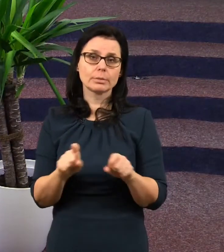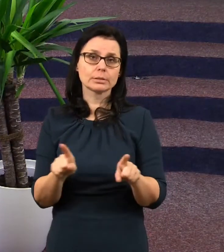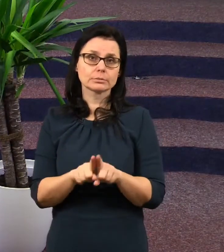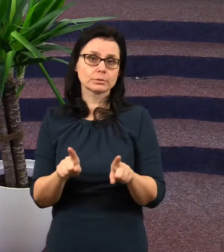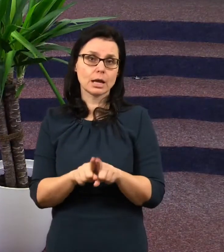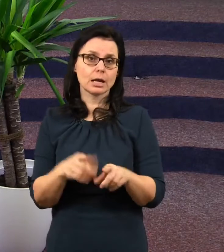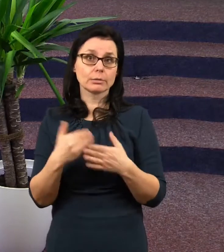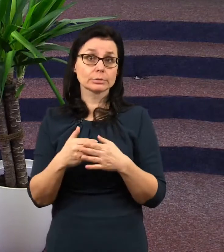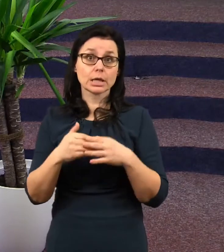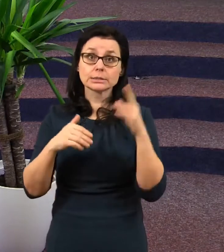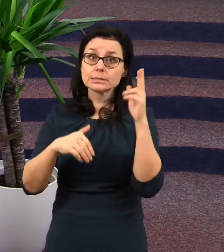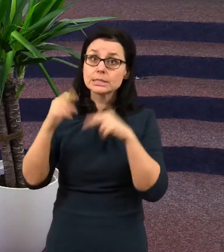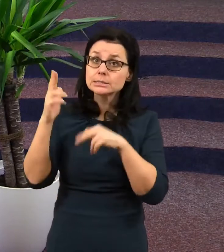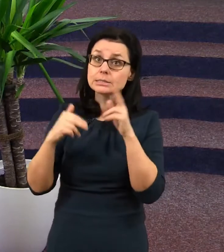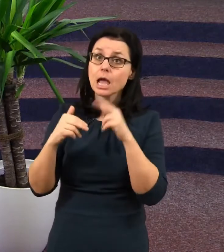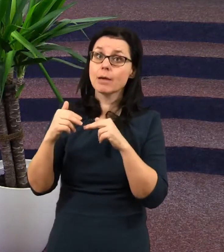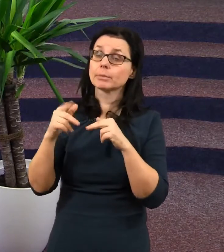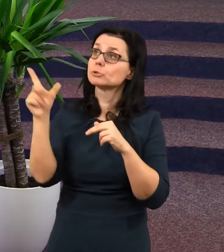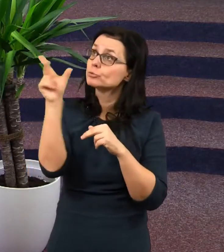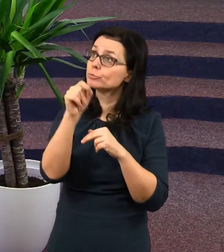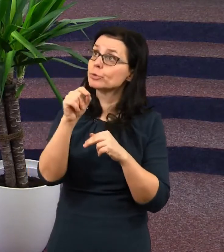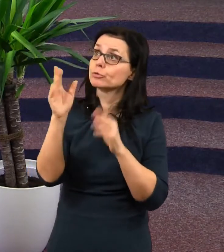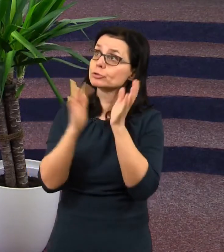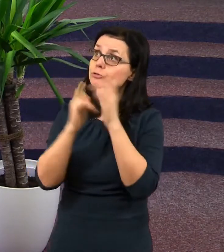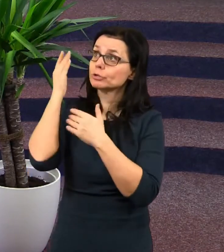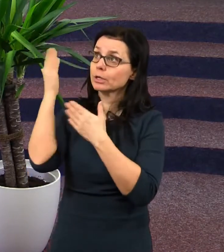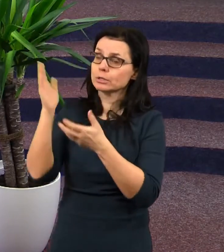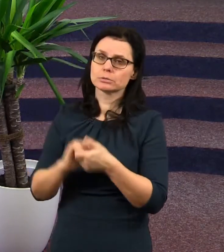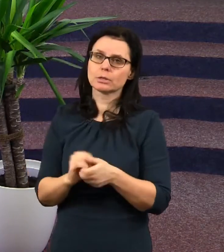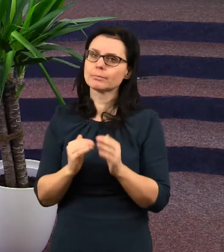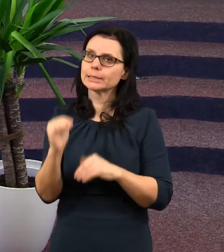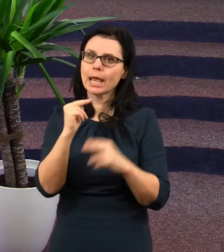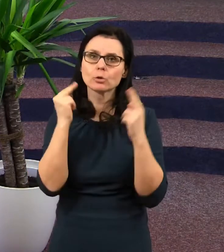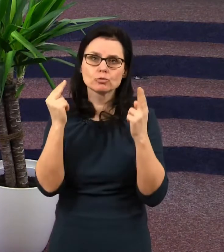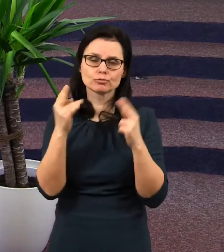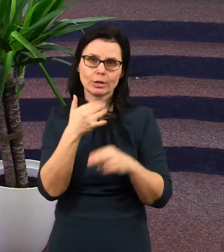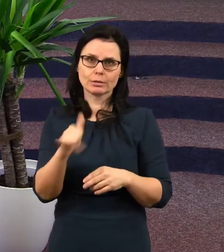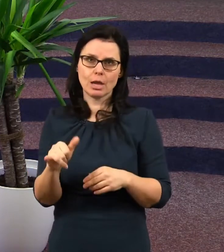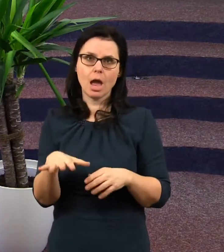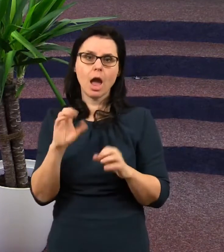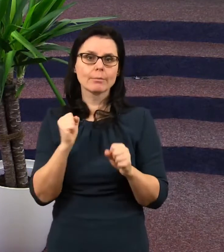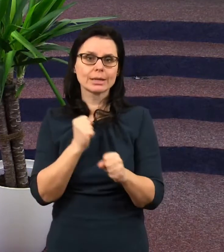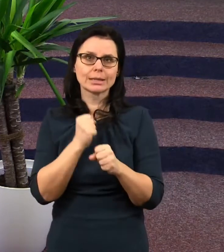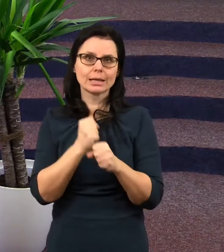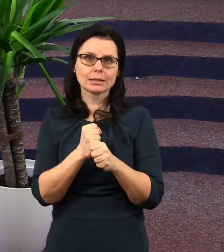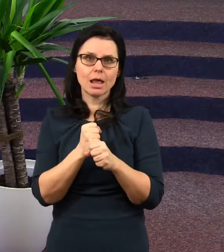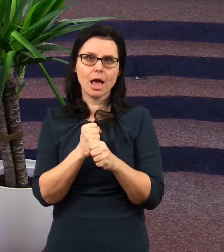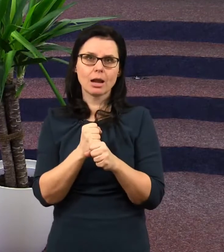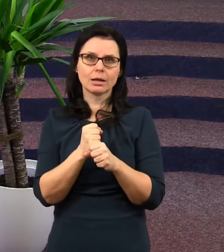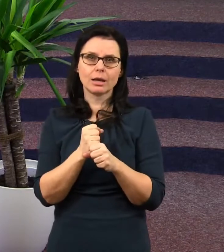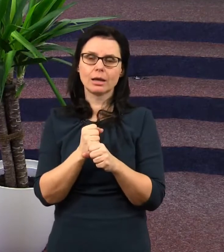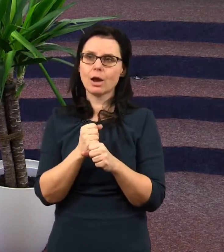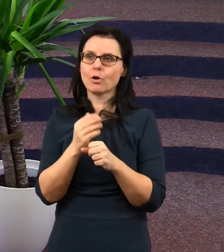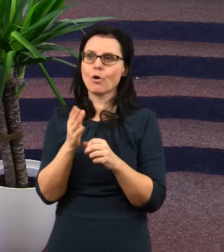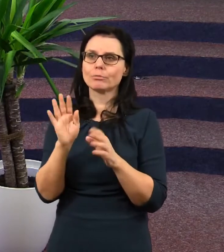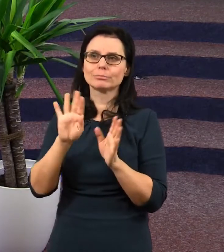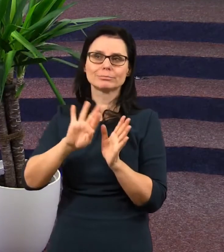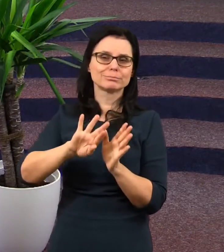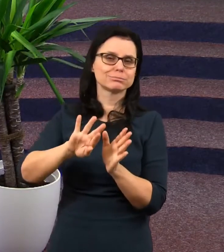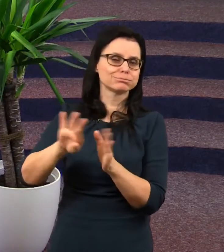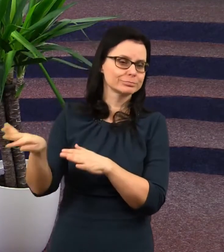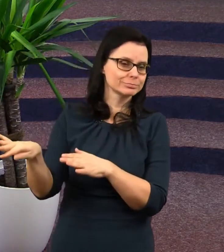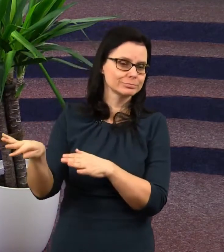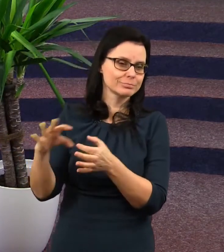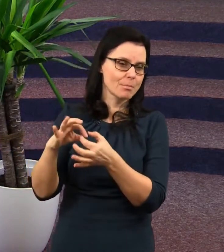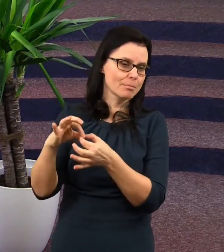seznámili s pánem Ježíšem Kristem. To nejdůležitější je, abychom neminuli věčnost. Měl bych vám toho i k